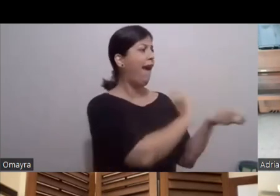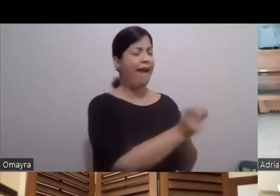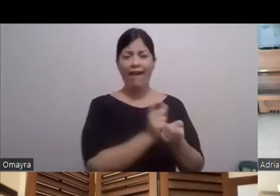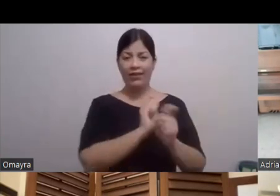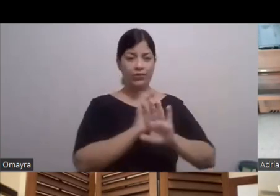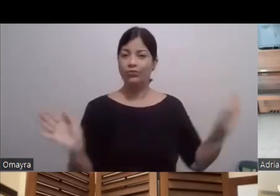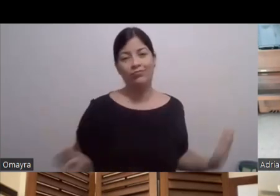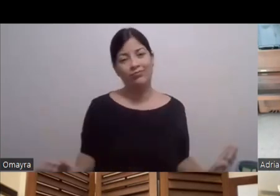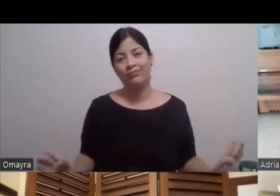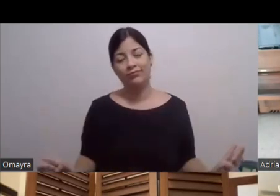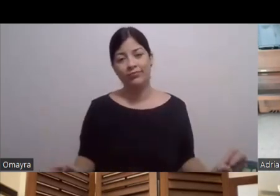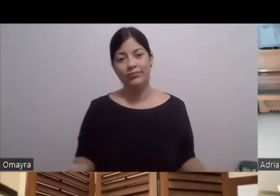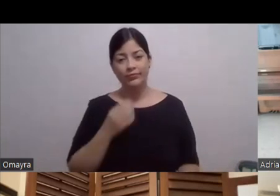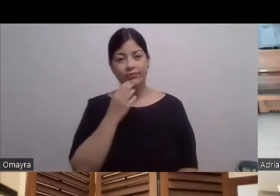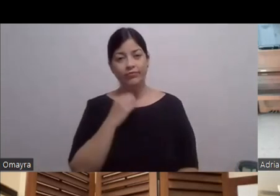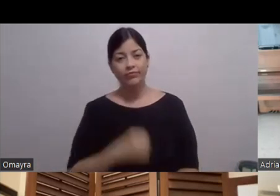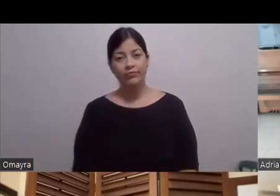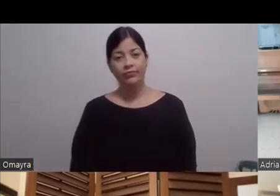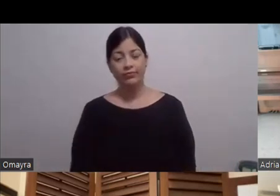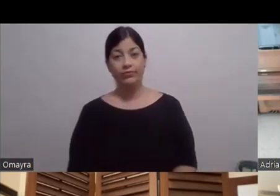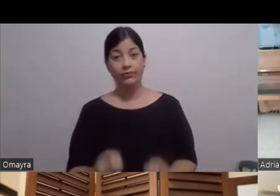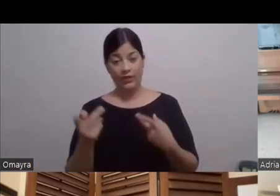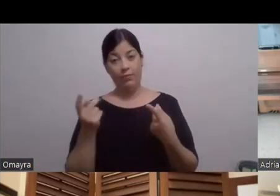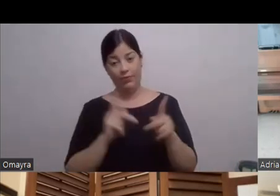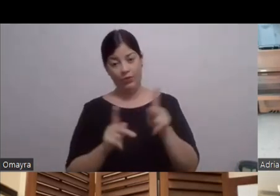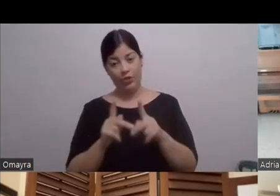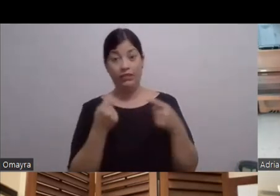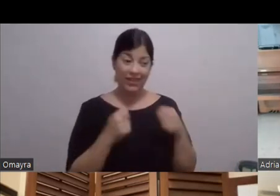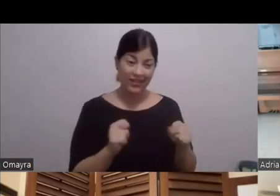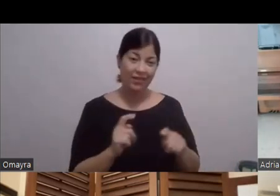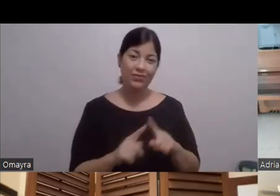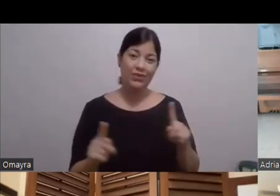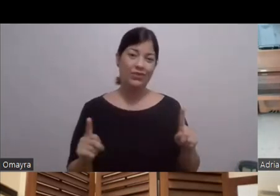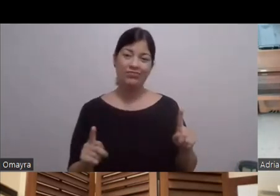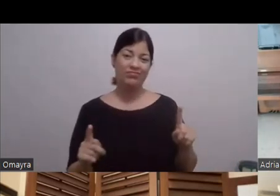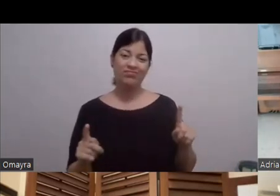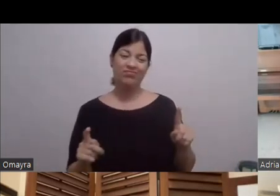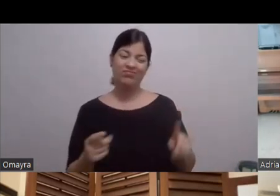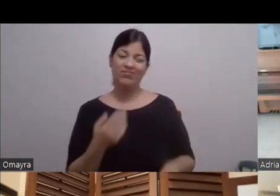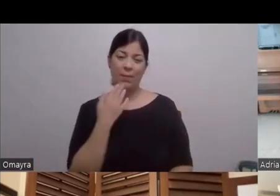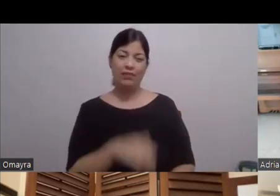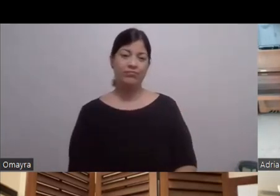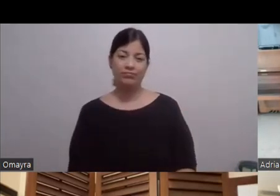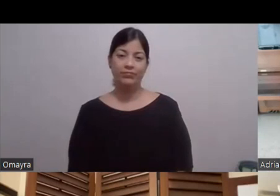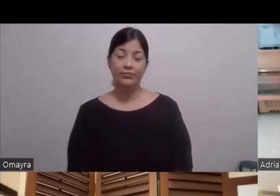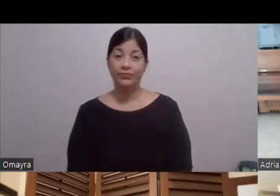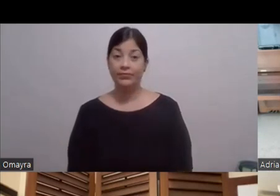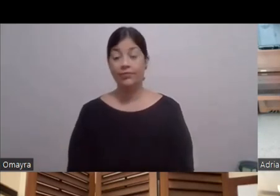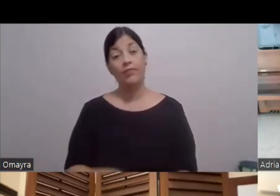Entonces Digo Hay gente que sí Trasa de hacerlo Y Ahí siempre quedan mal La relación Con el director En